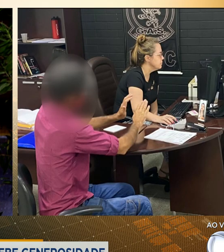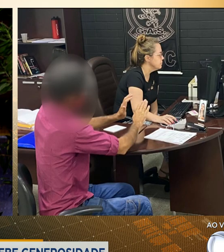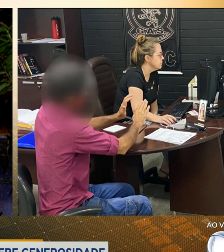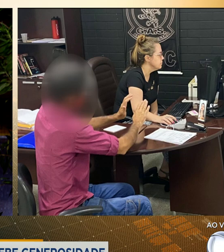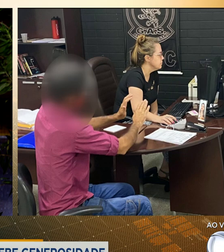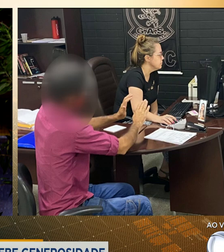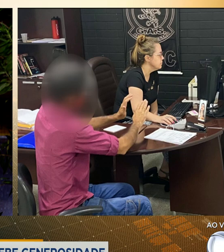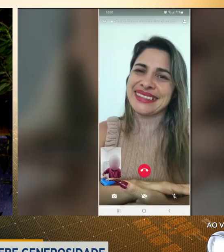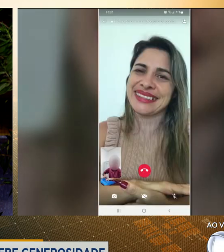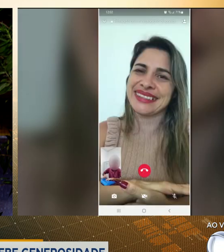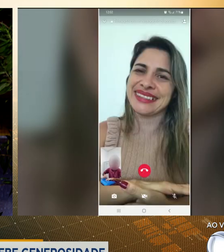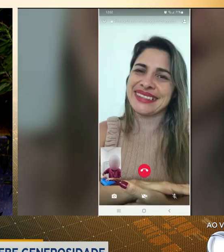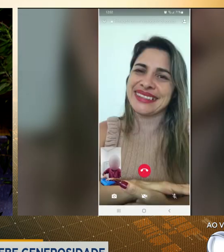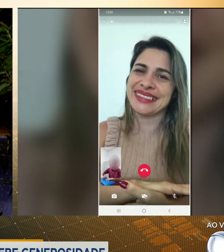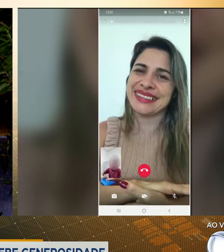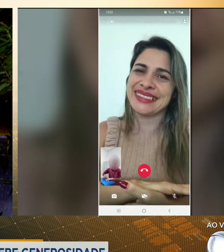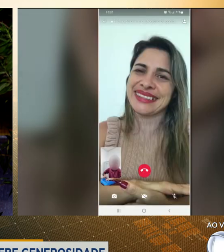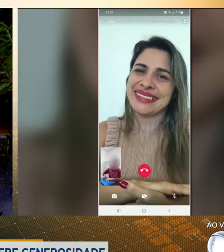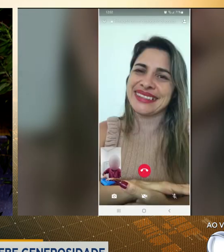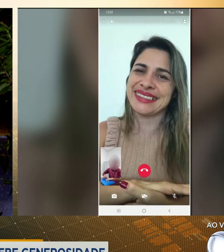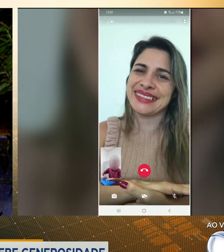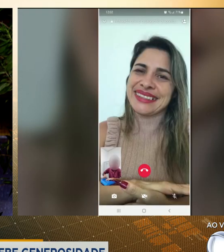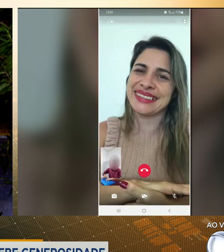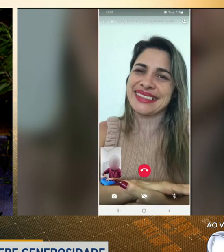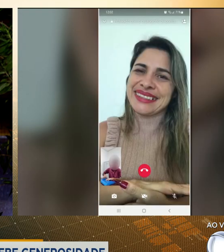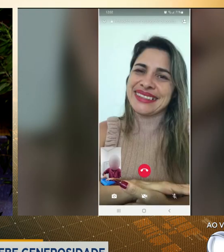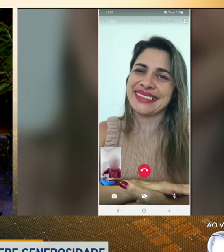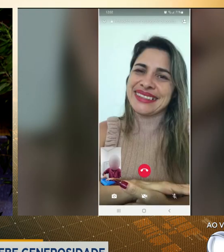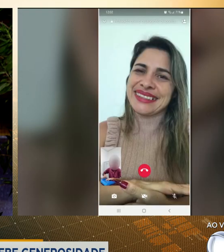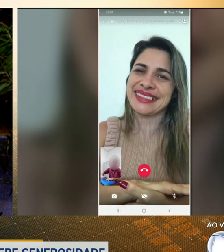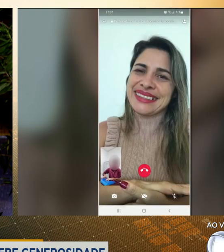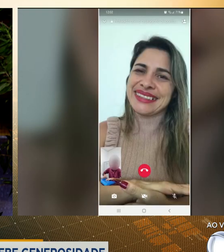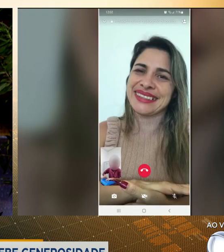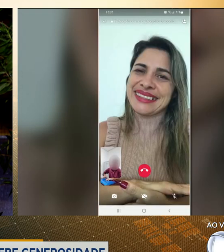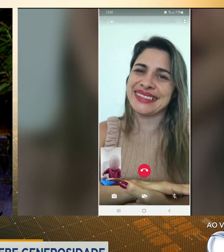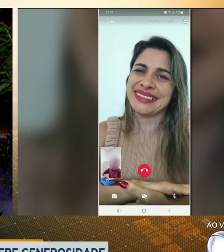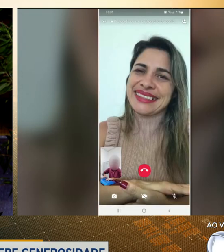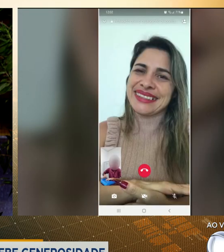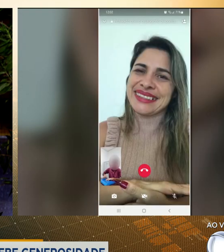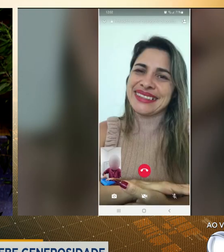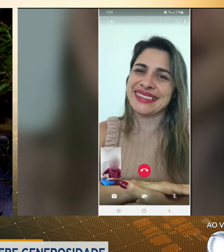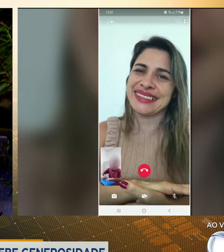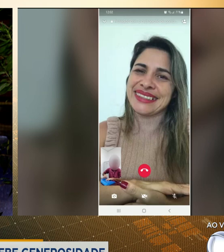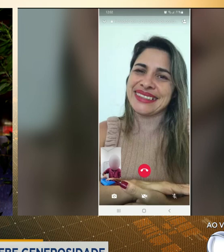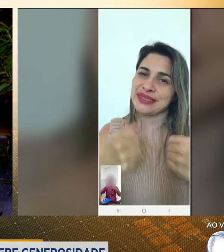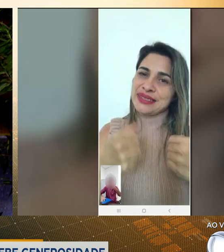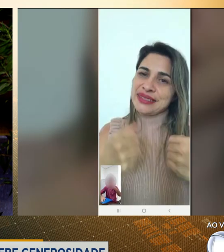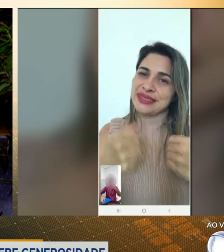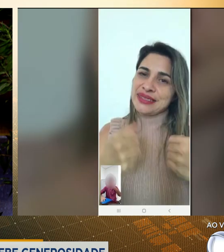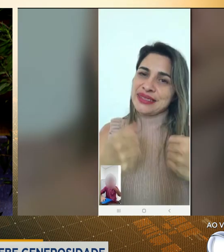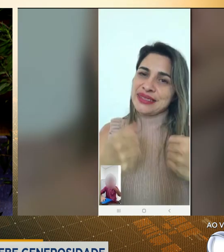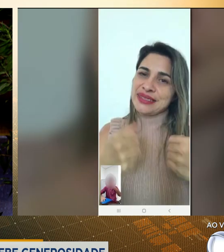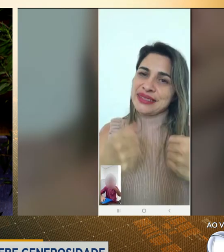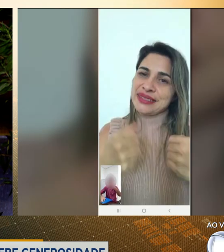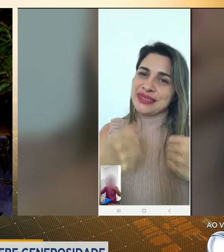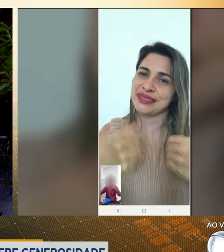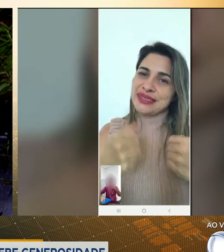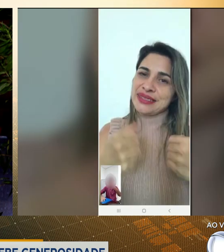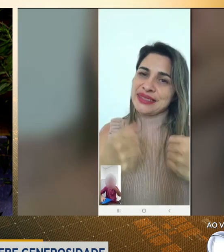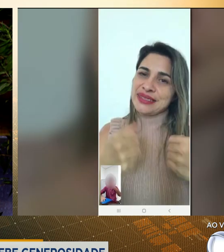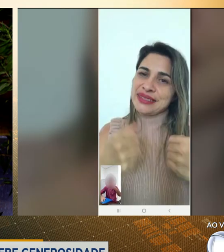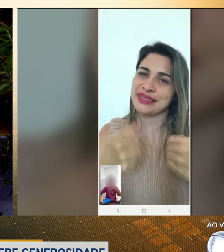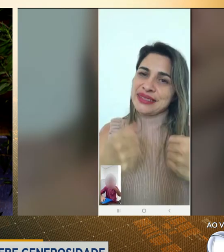depois do que aconteceu hoje, nós conversávamos entre nós, policiais, até no grupo de WhatsApp da DEIC, e dizíamos da necessidade de ter essa